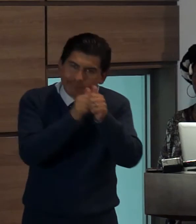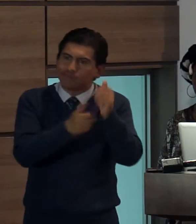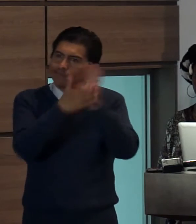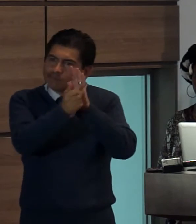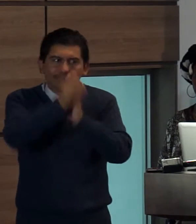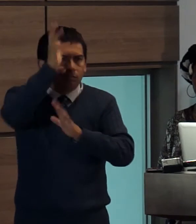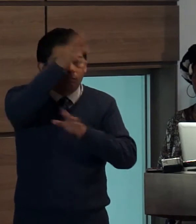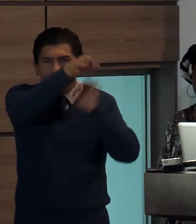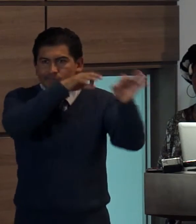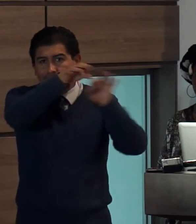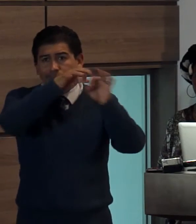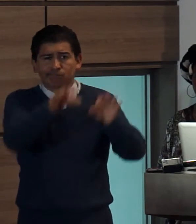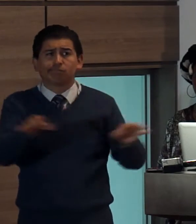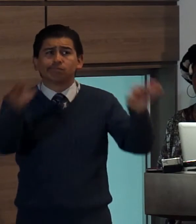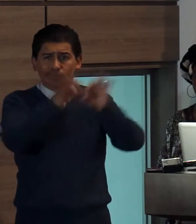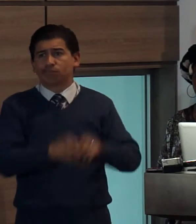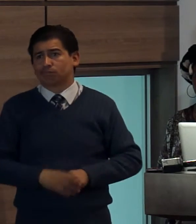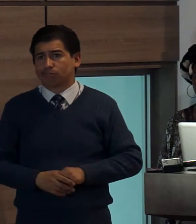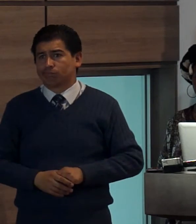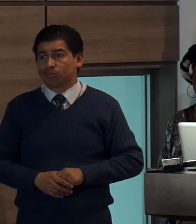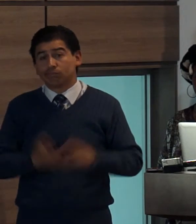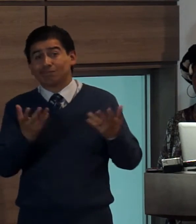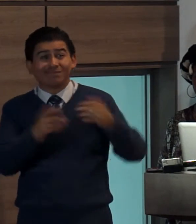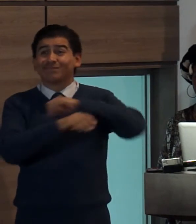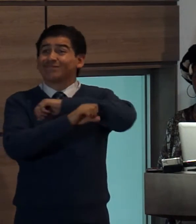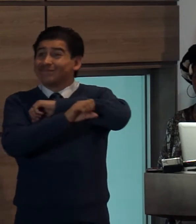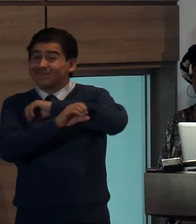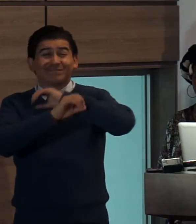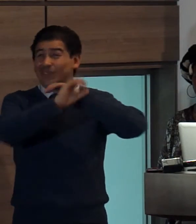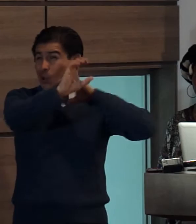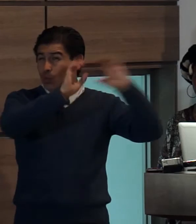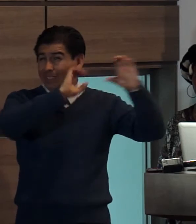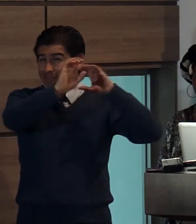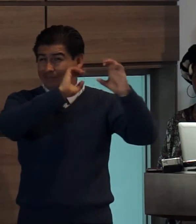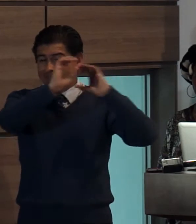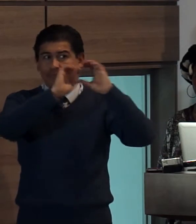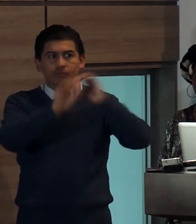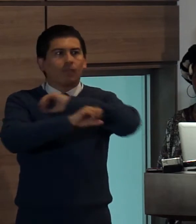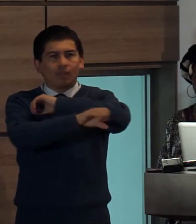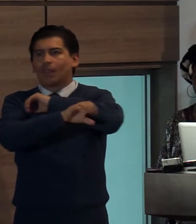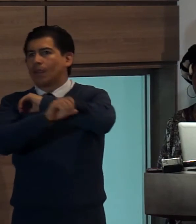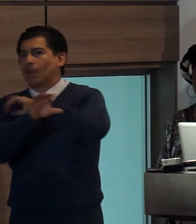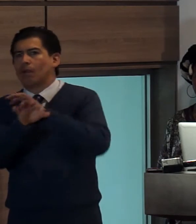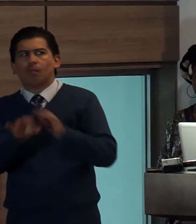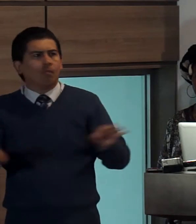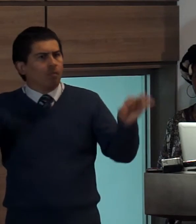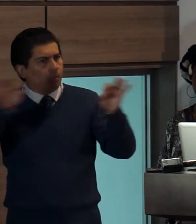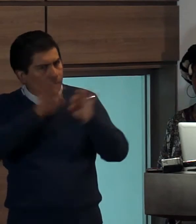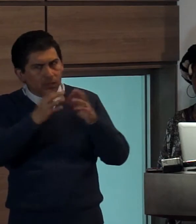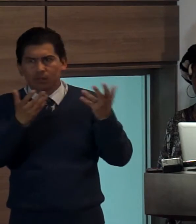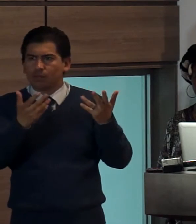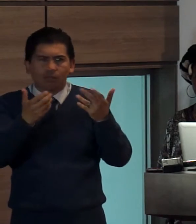sistema de comunicación social especialmente en los medios de comunicación con el fin de promover mejores prácticas en el